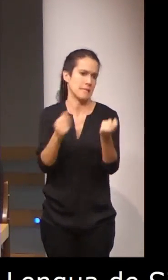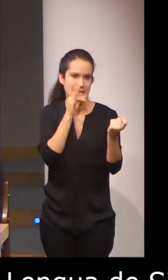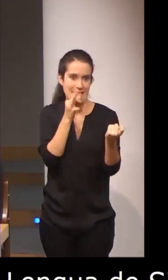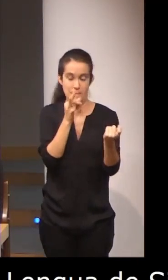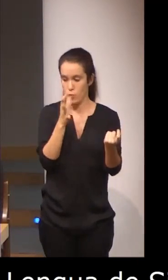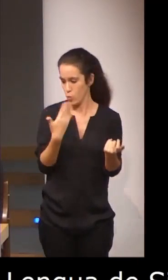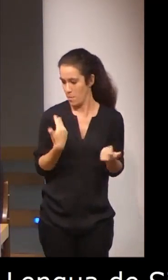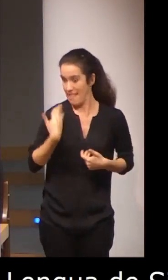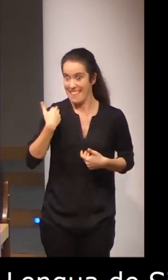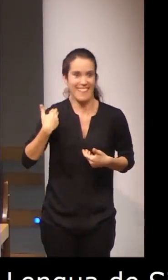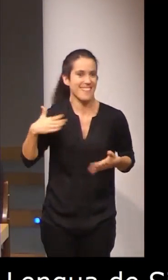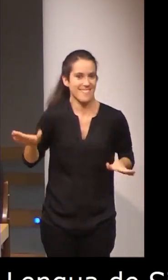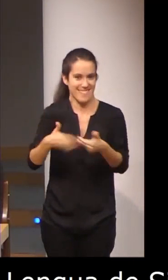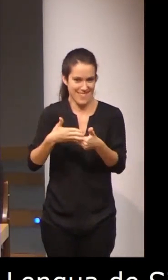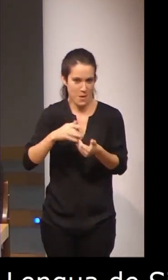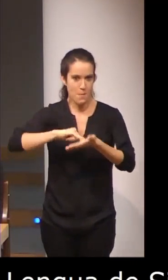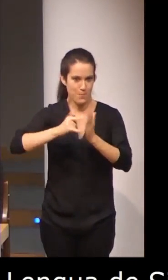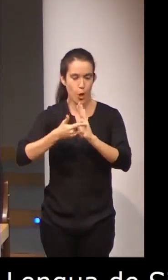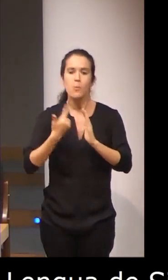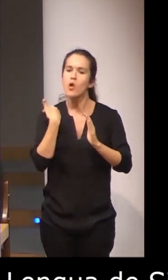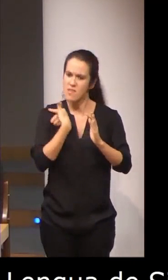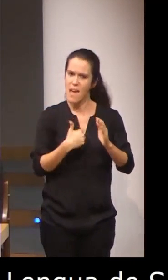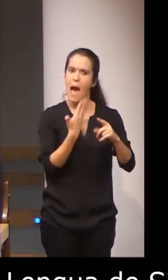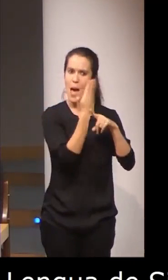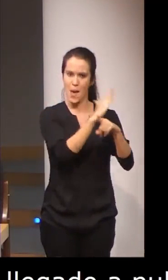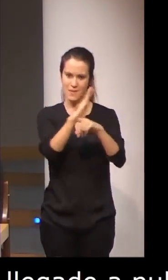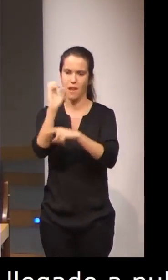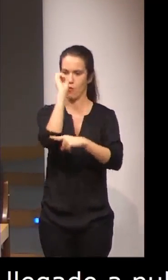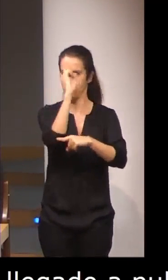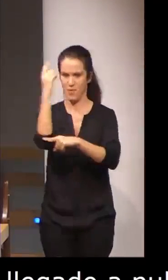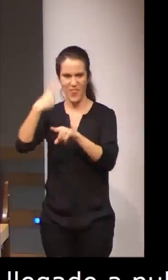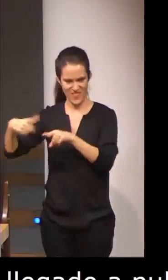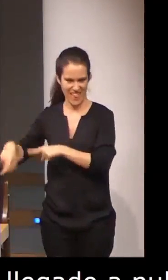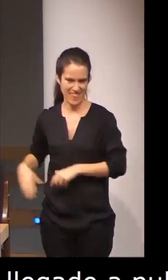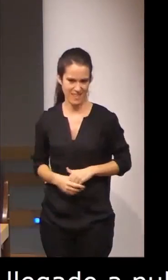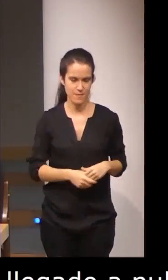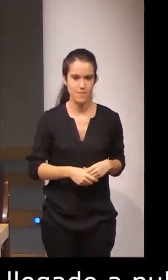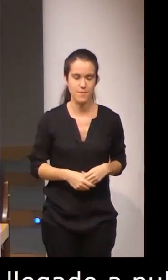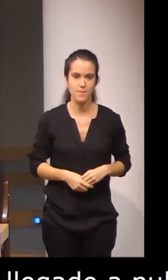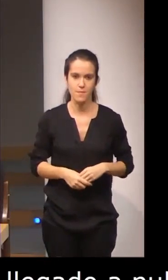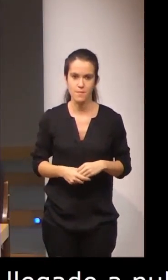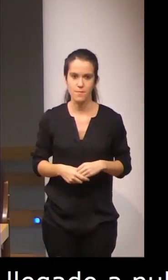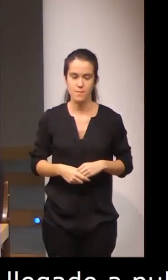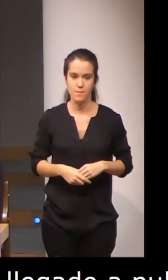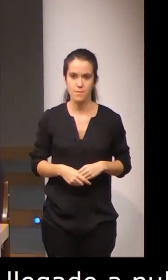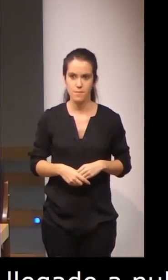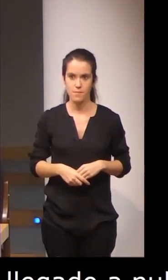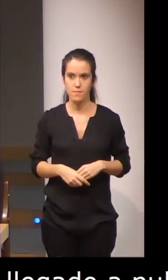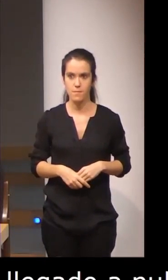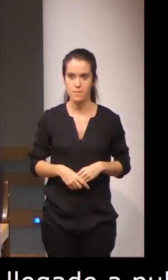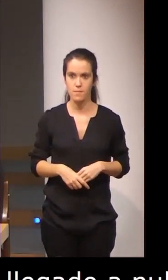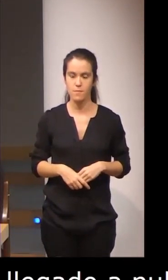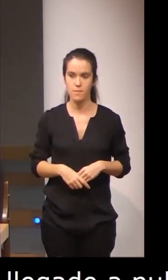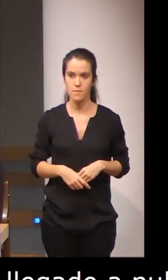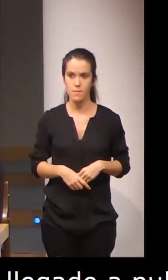prácticamente el proyecto, pero sí que lo hemos presentado en distintas comunicaciones. A día de hoy podemos decir que hemos